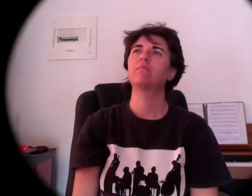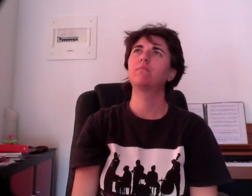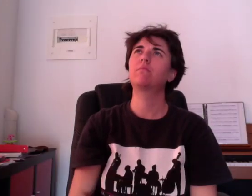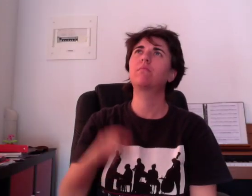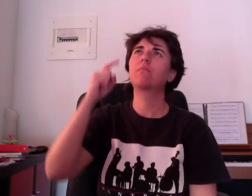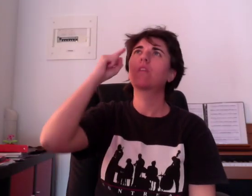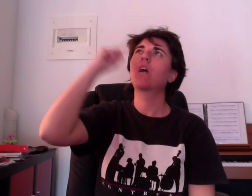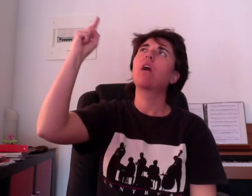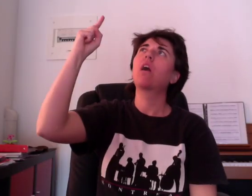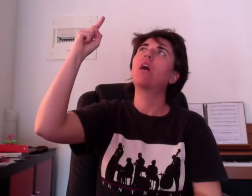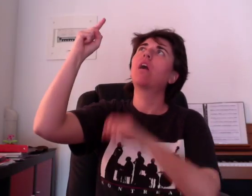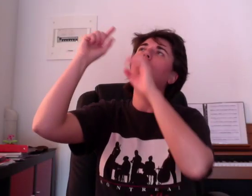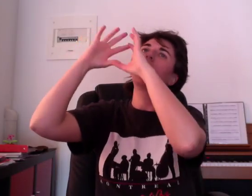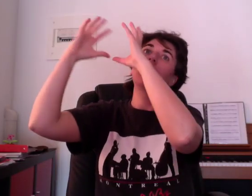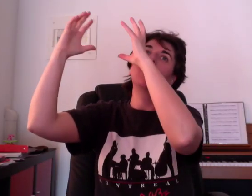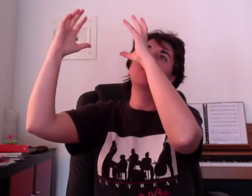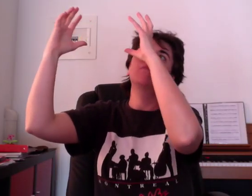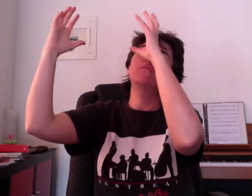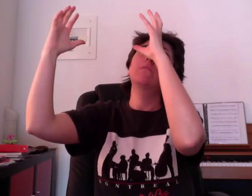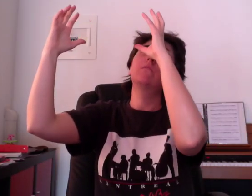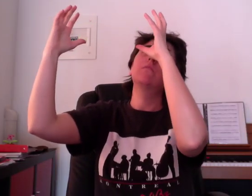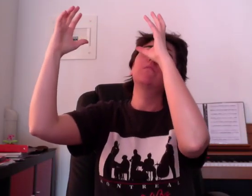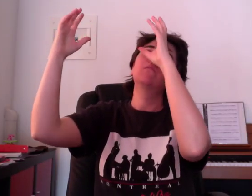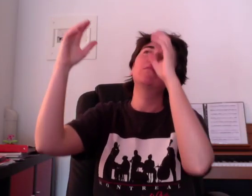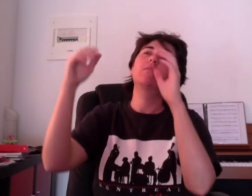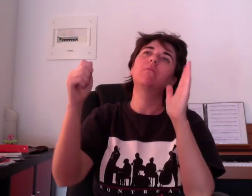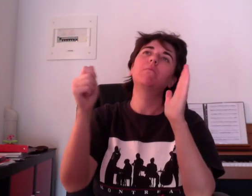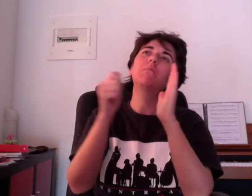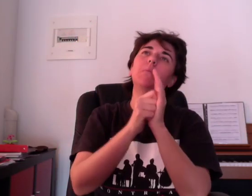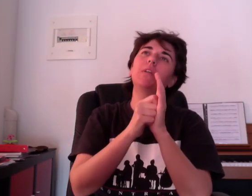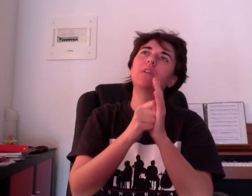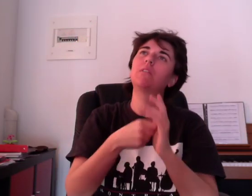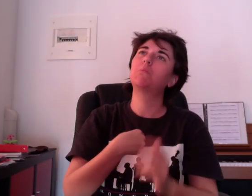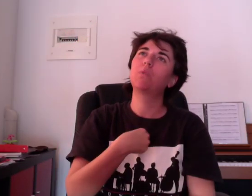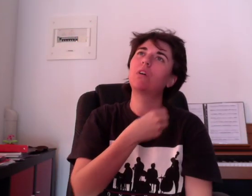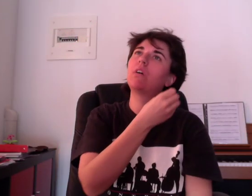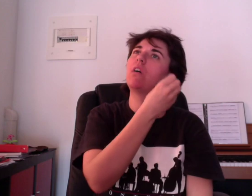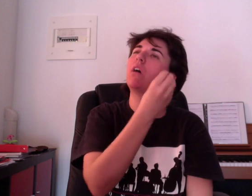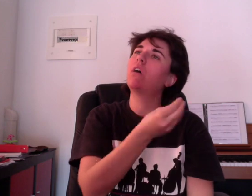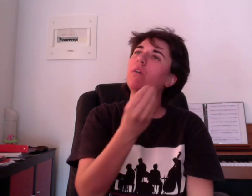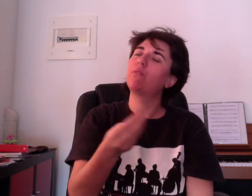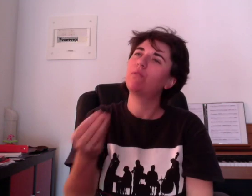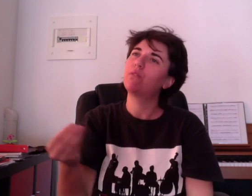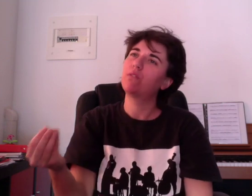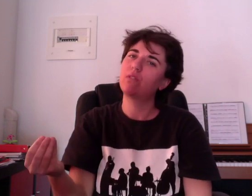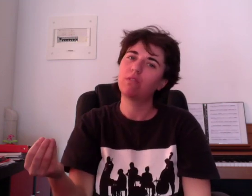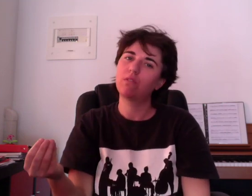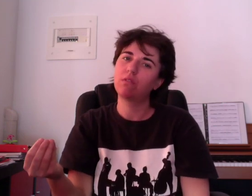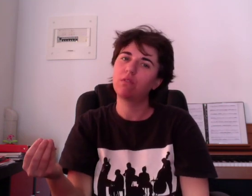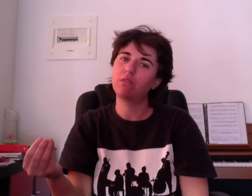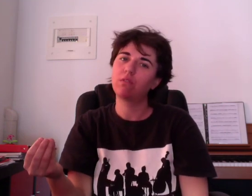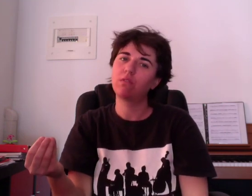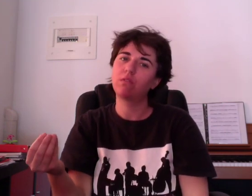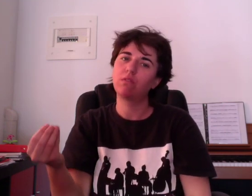Ça m'a pris par surprise quand j'étais qu'un gamin Je